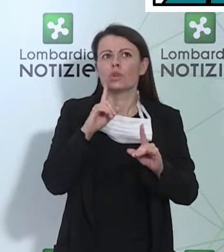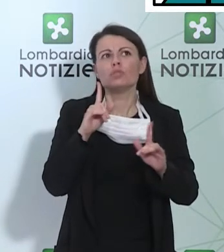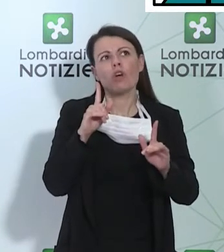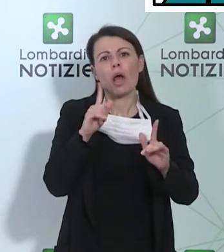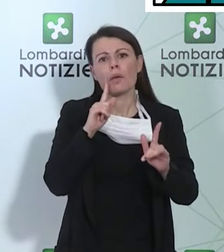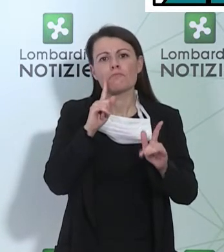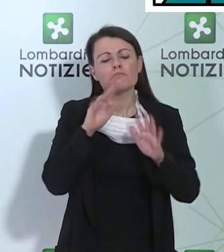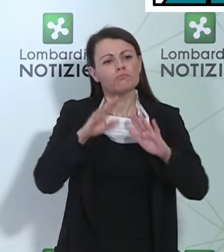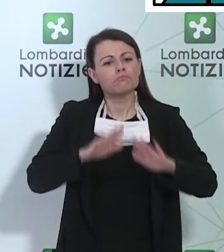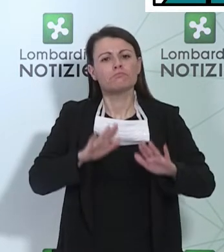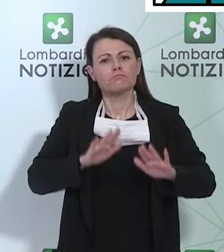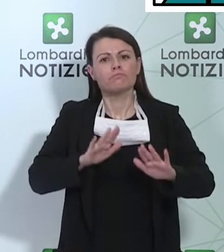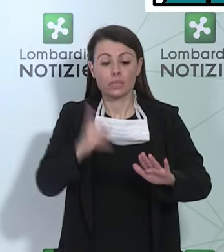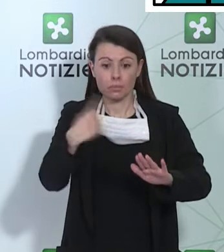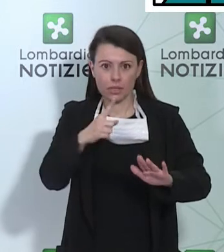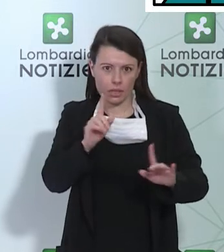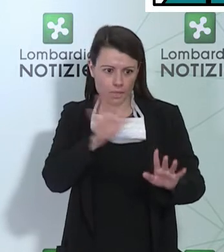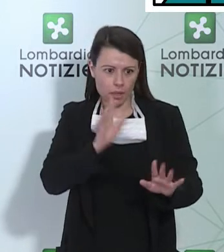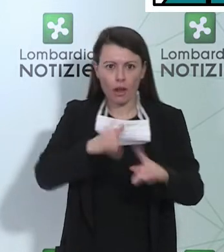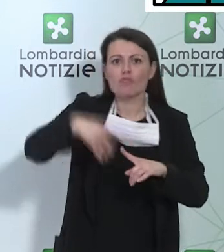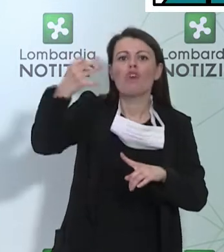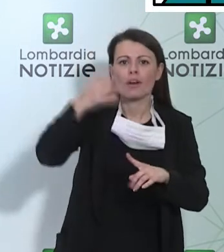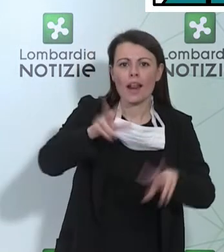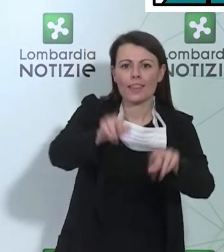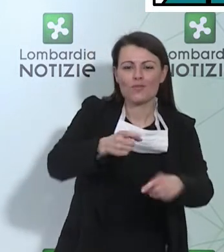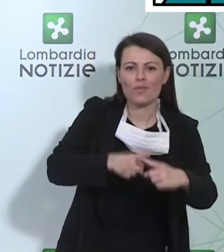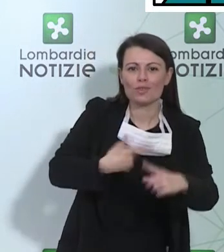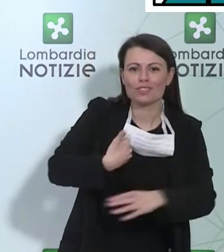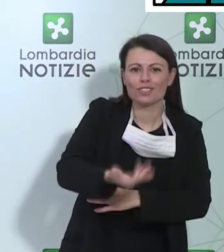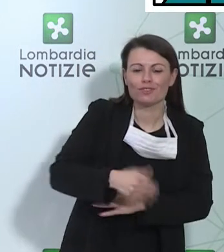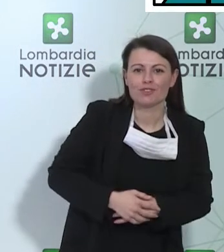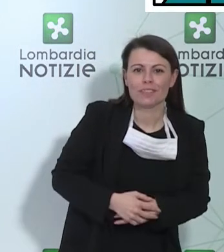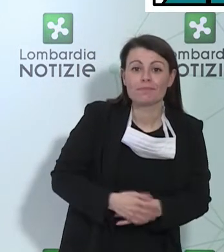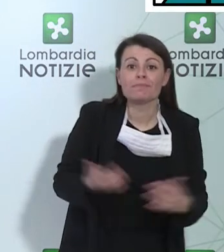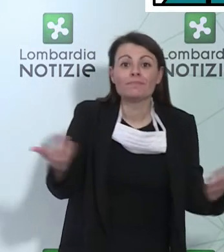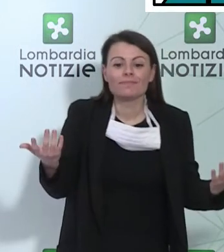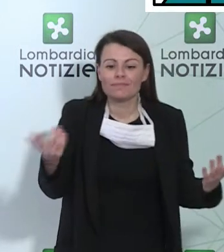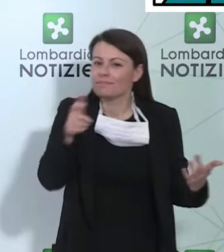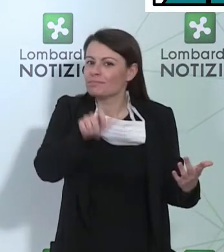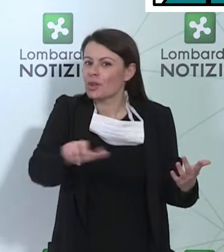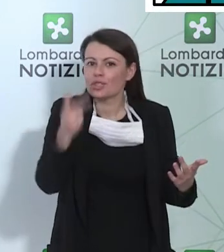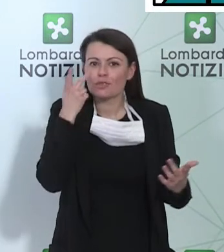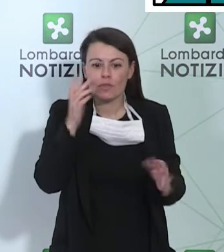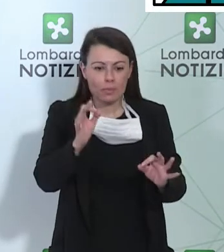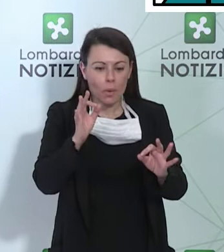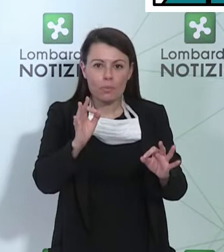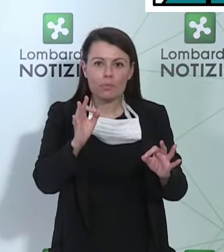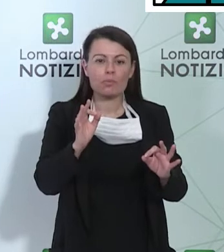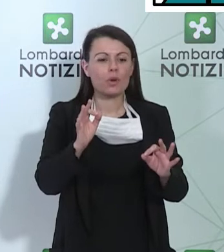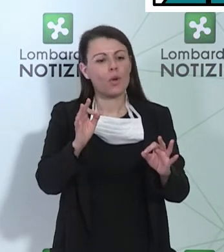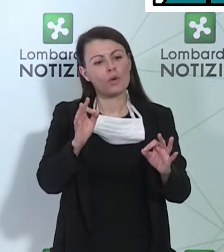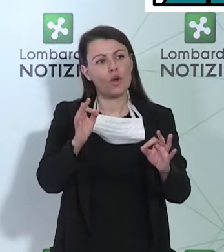giorno positivo perché stiamo assistendo a questo procedere